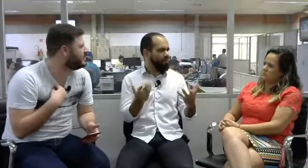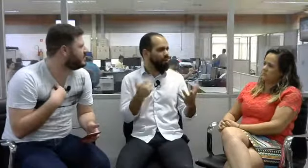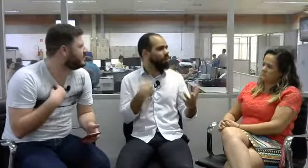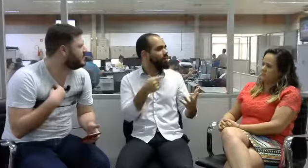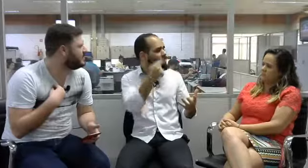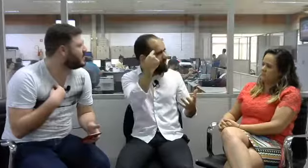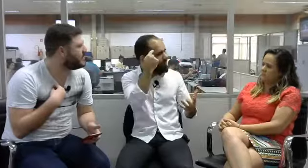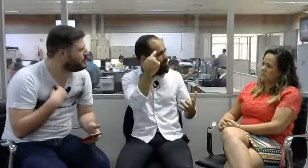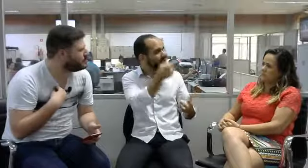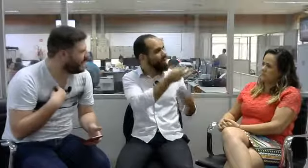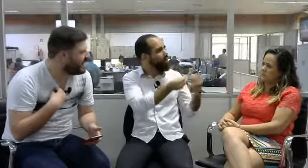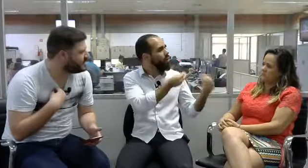Que a pergunta é essa?